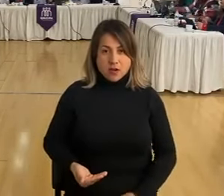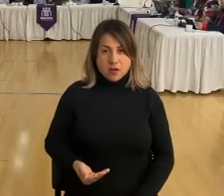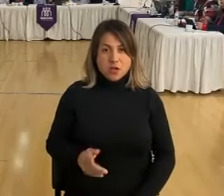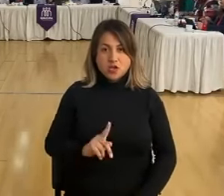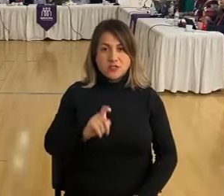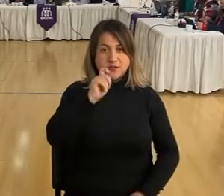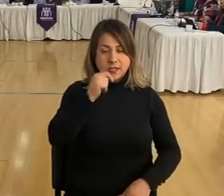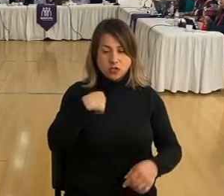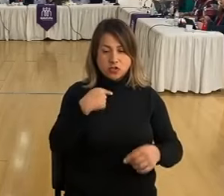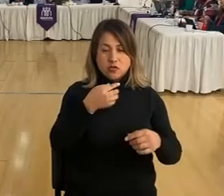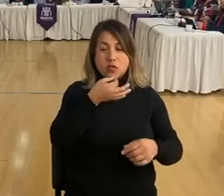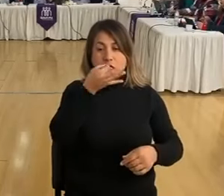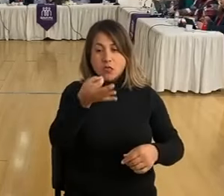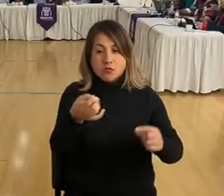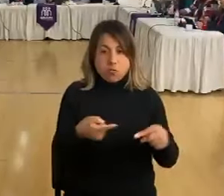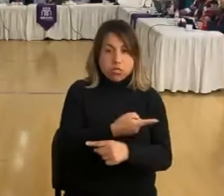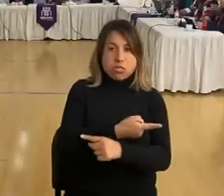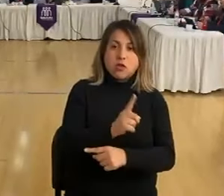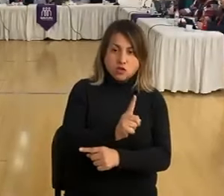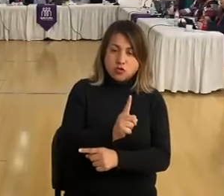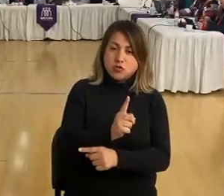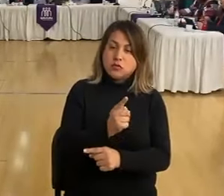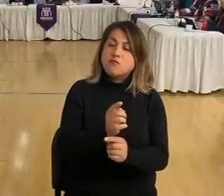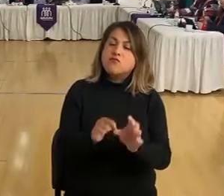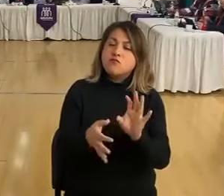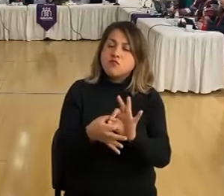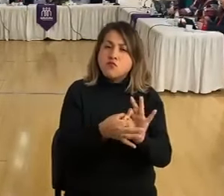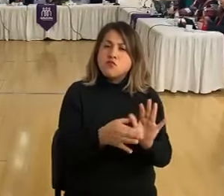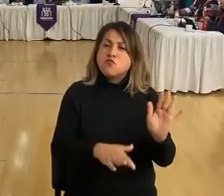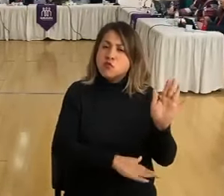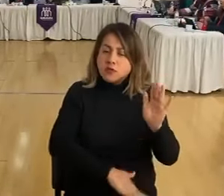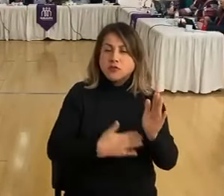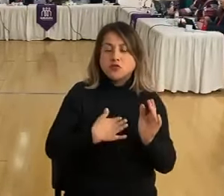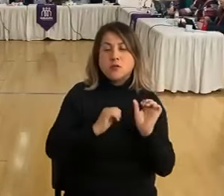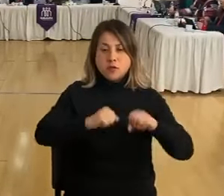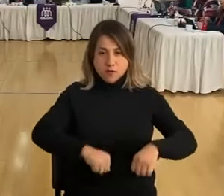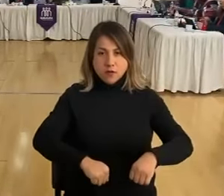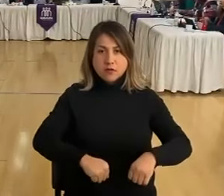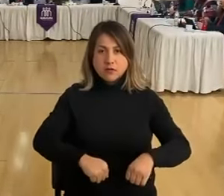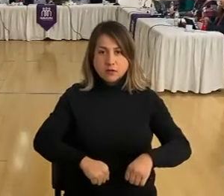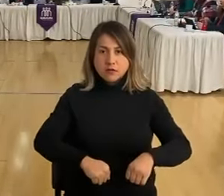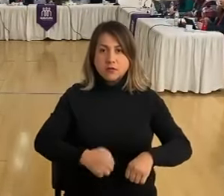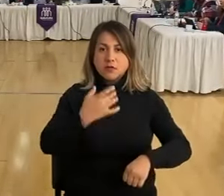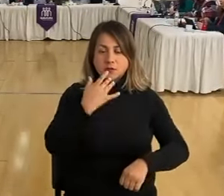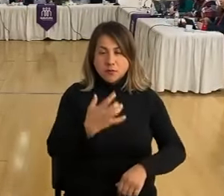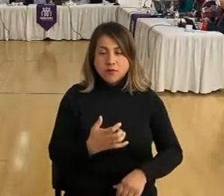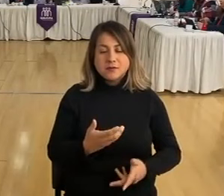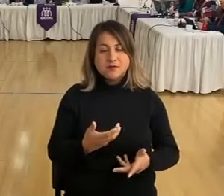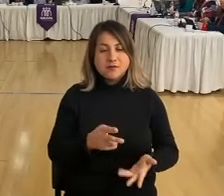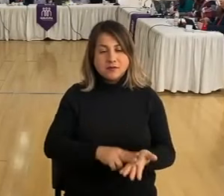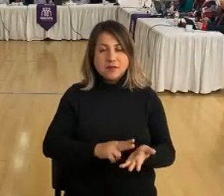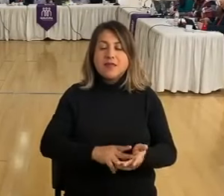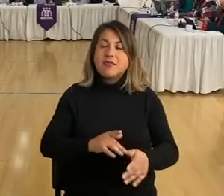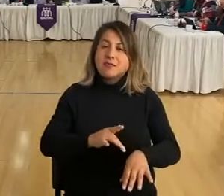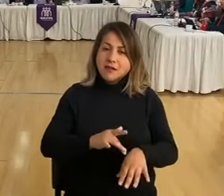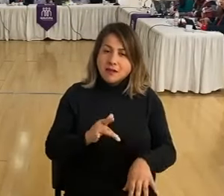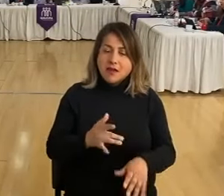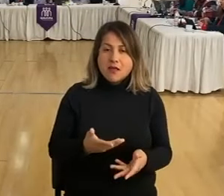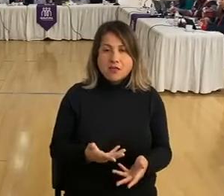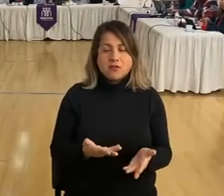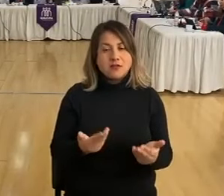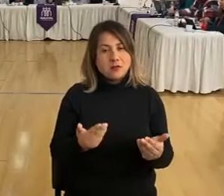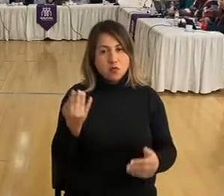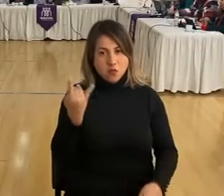sino que estoy fundando el por qué aprobé, porque son de casos extremos. Además, hice la